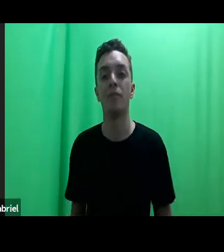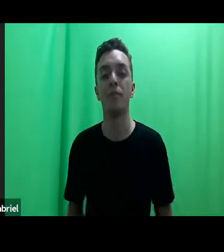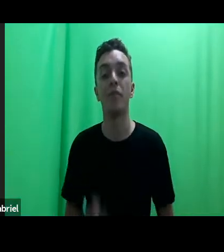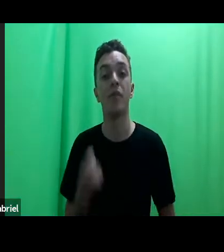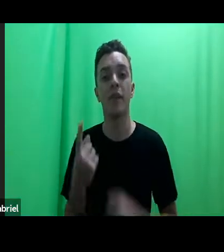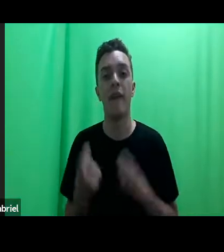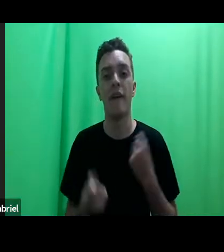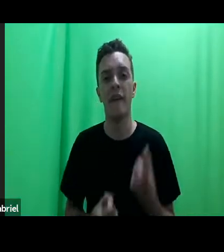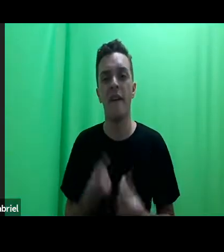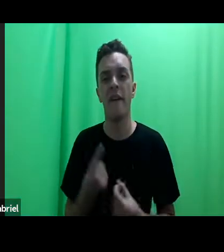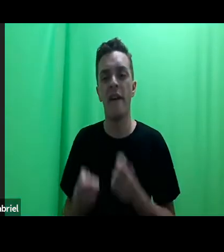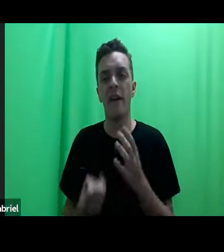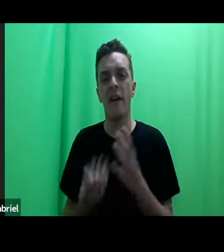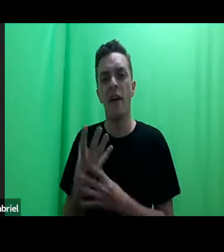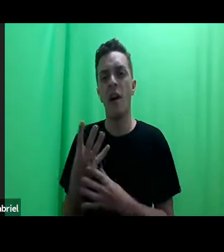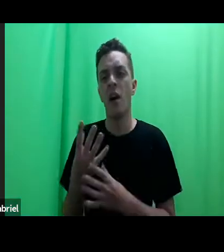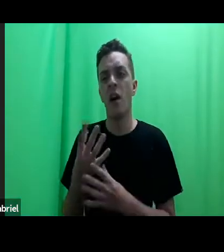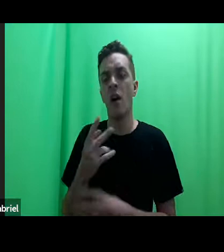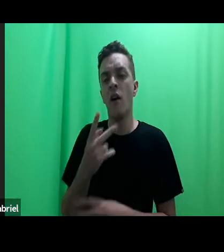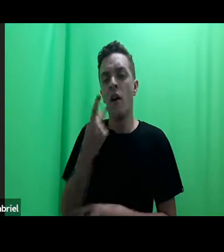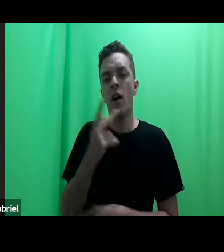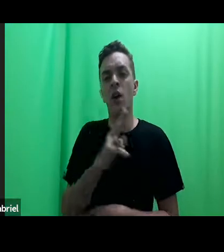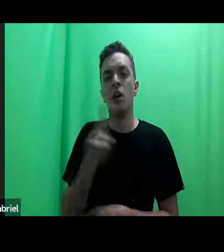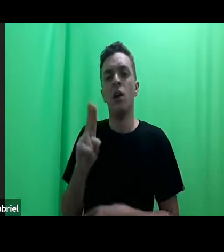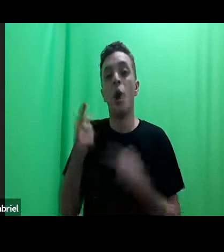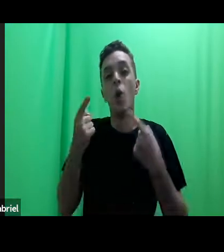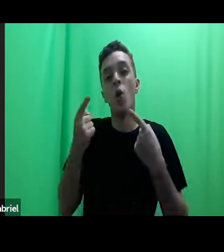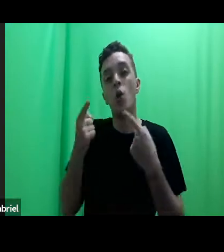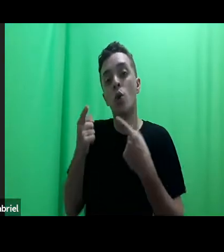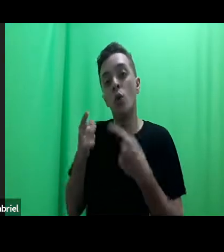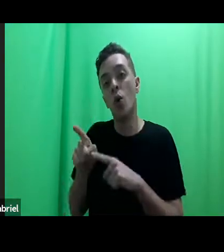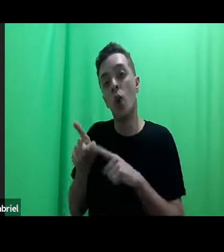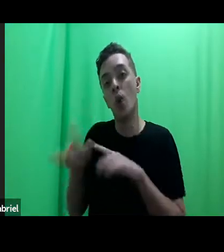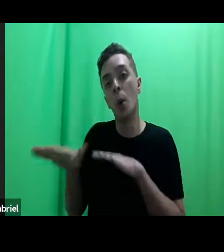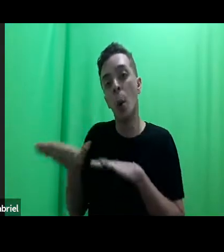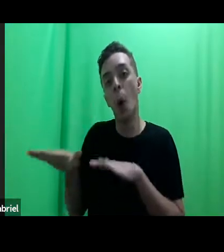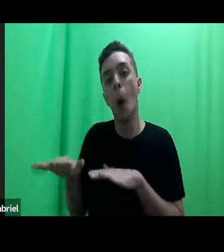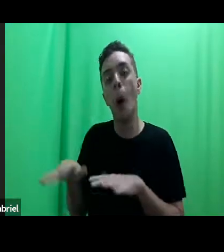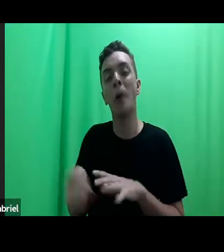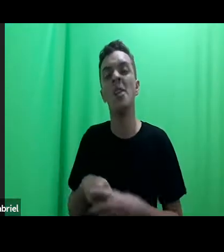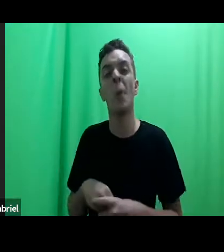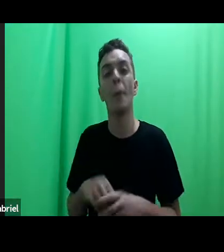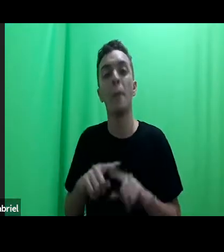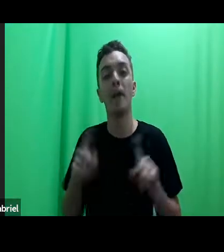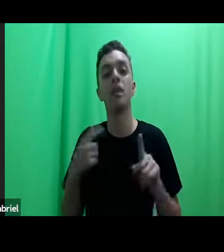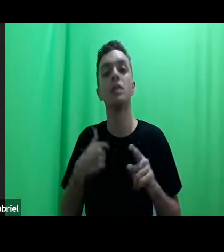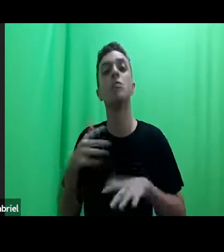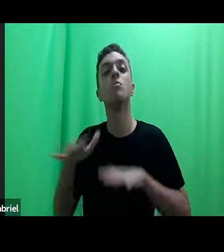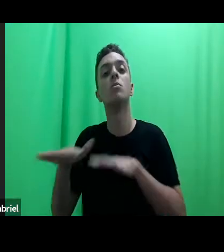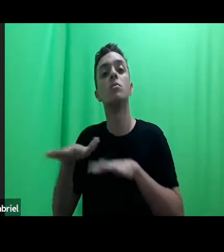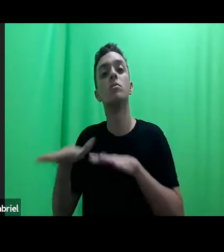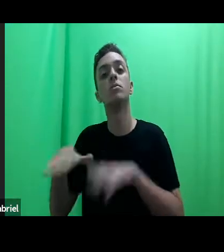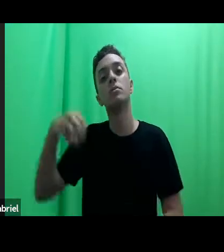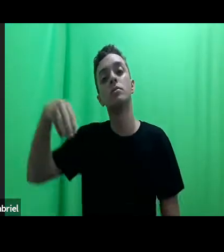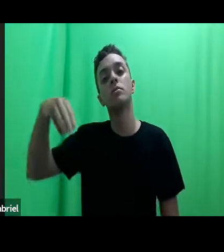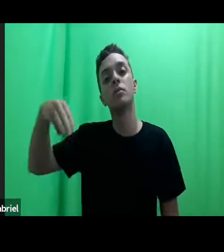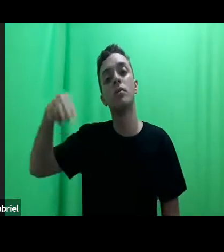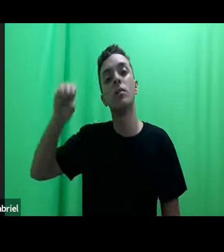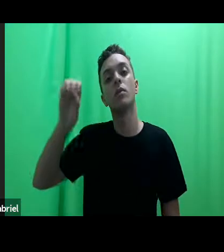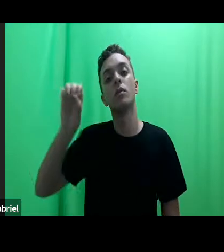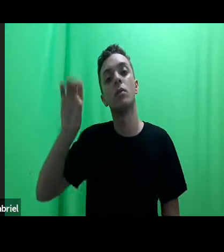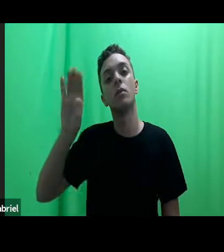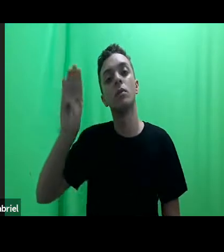chamam essa mobilização de contra-mobilização, mas eu prefiro denominar de uma mobilização reacionária.